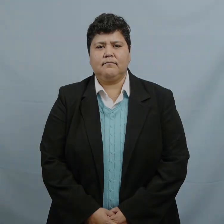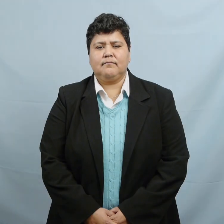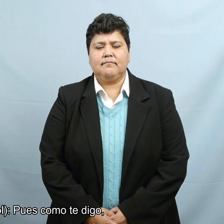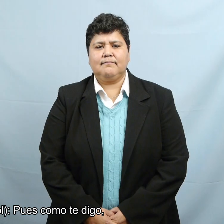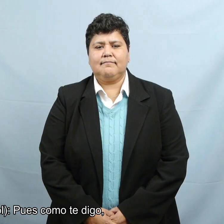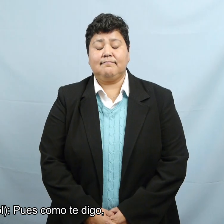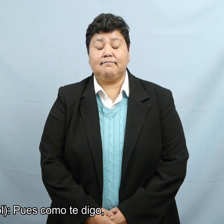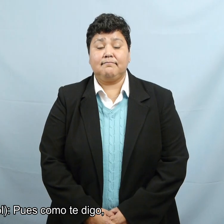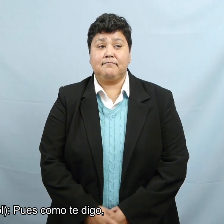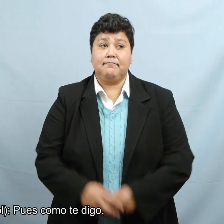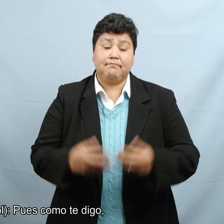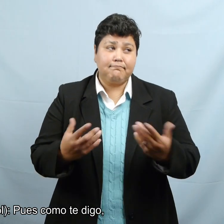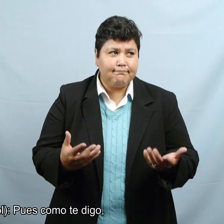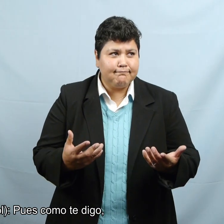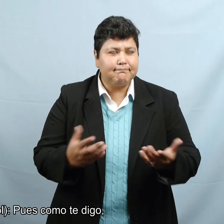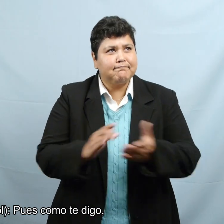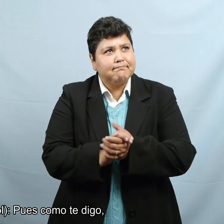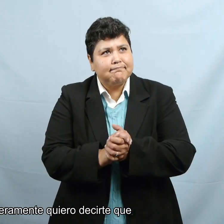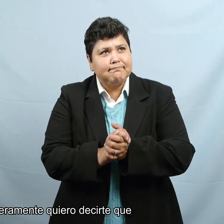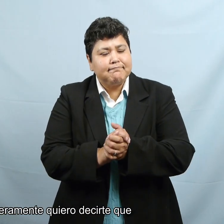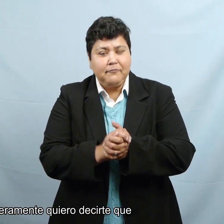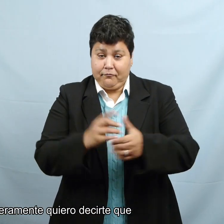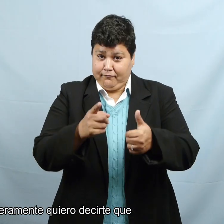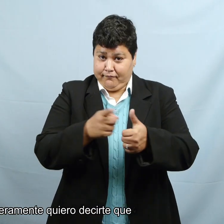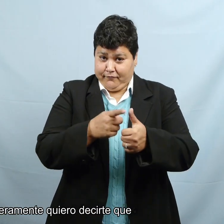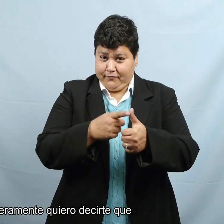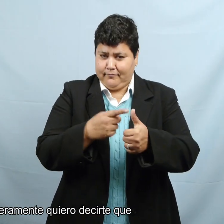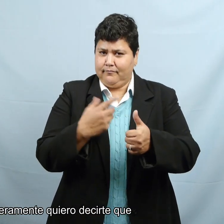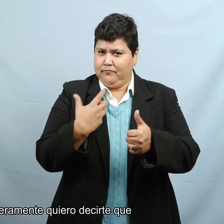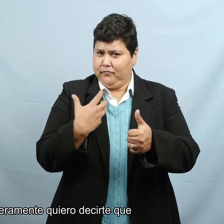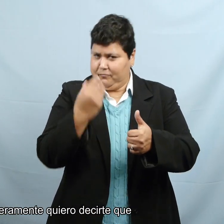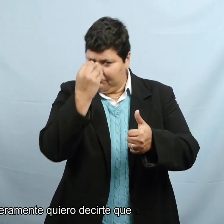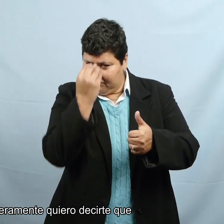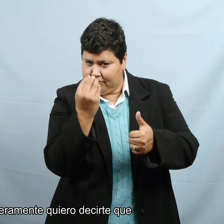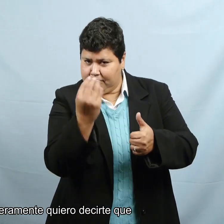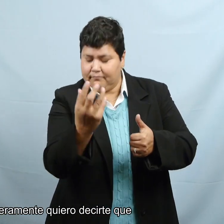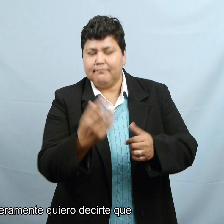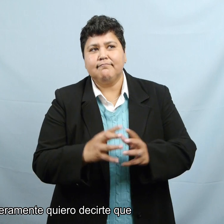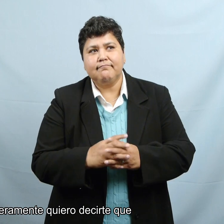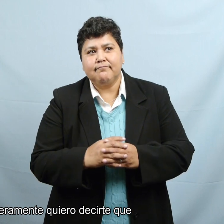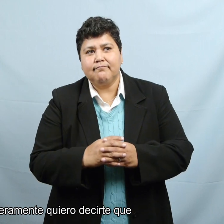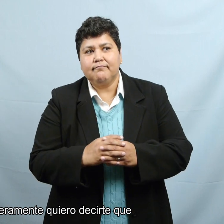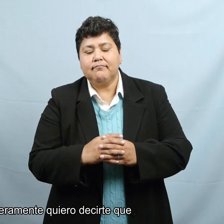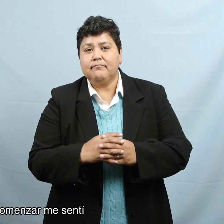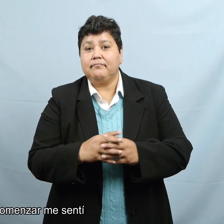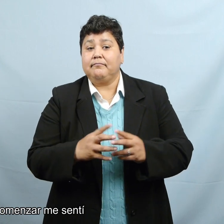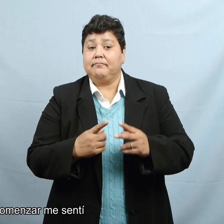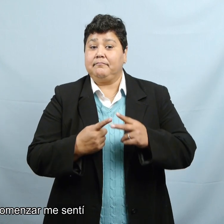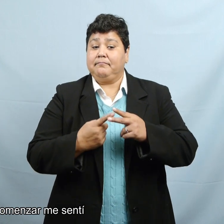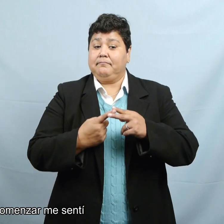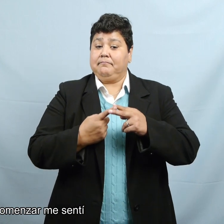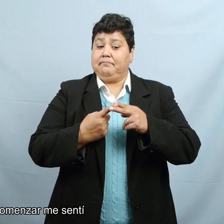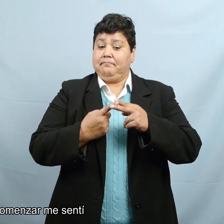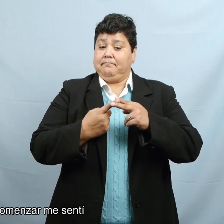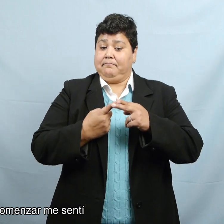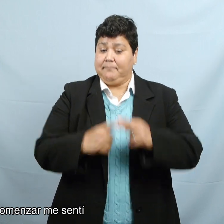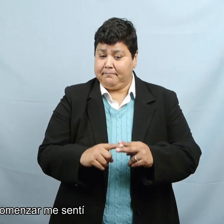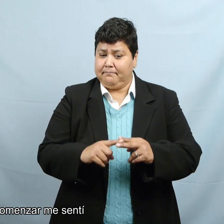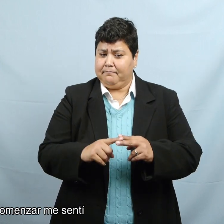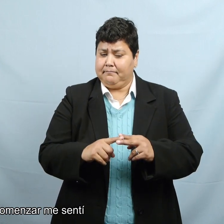Pues, ¿cómo te digo? Primeramente quiero decirte que al comenzar me sentí que